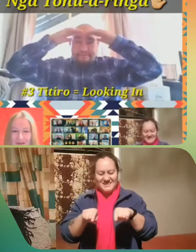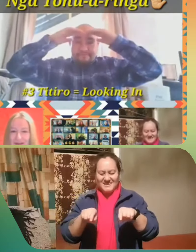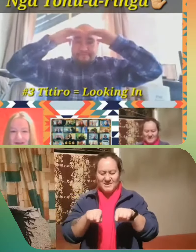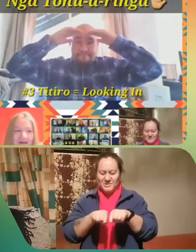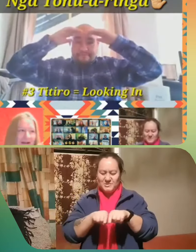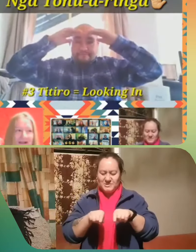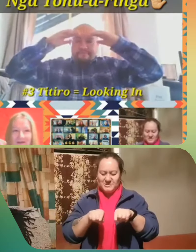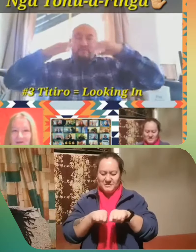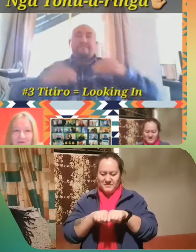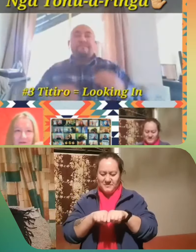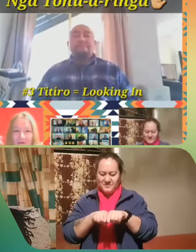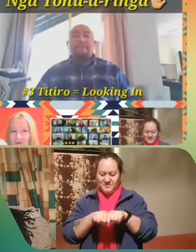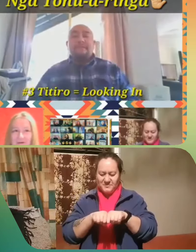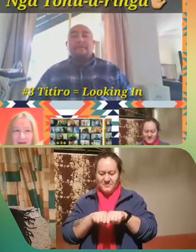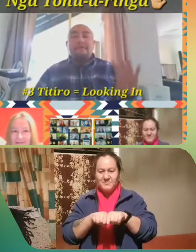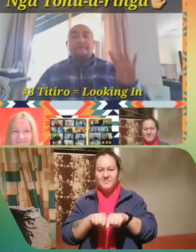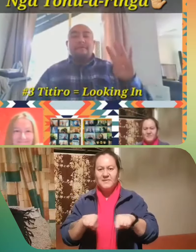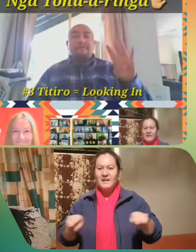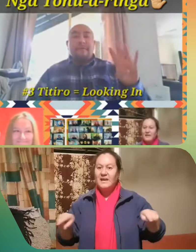Rite tonu.